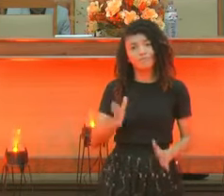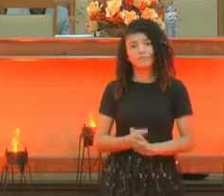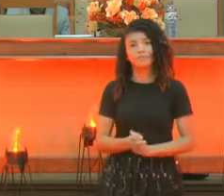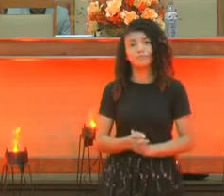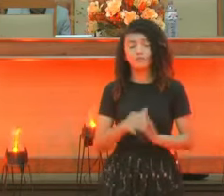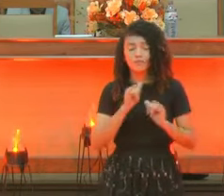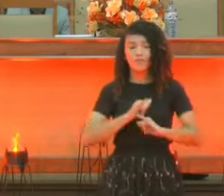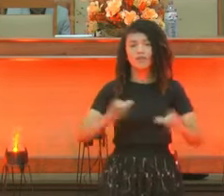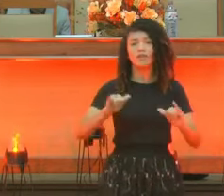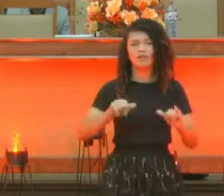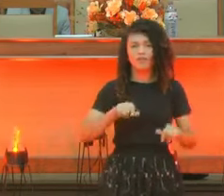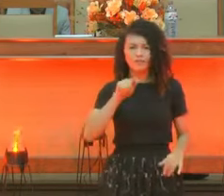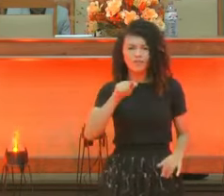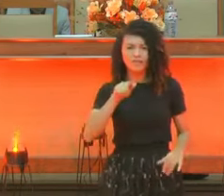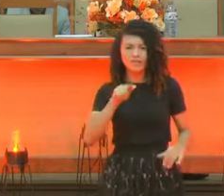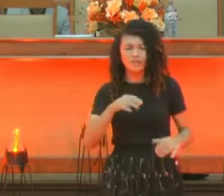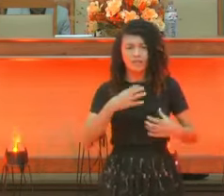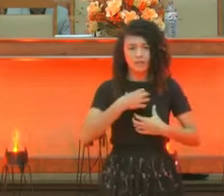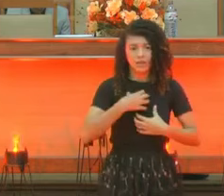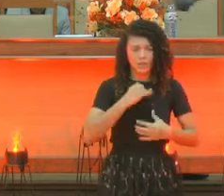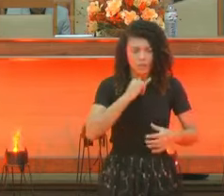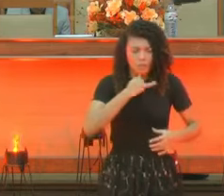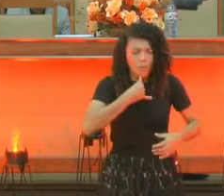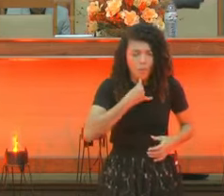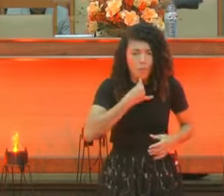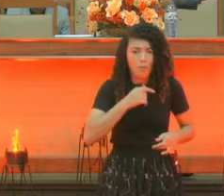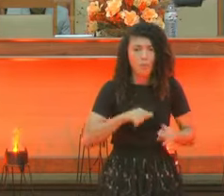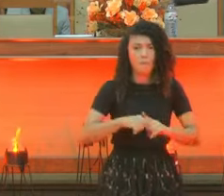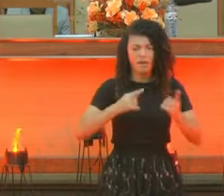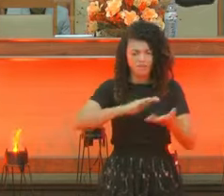pode estar abatido. Mas não está destruído.